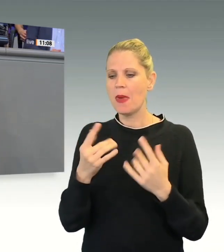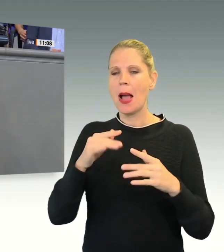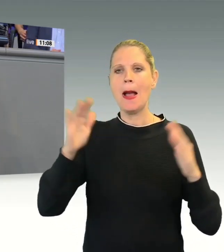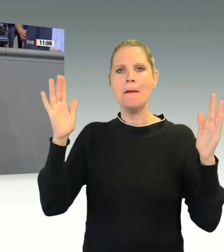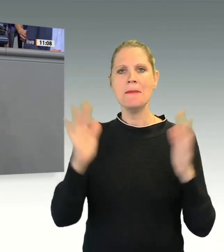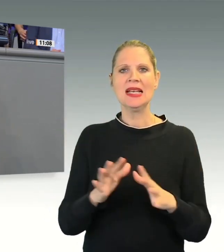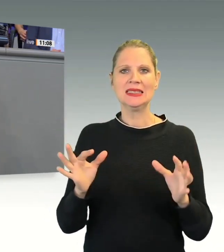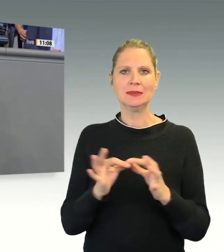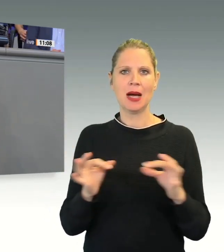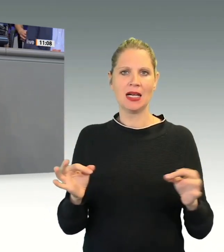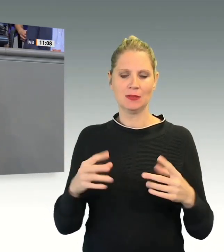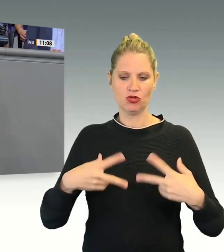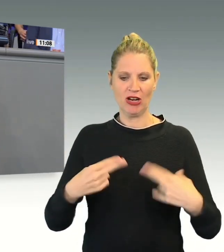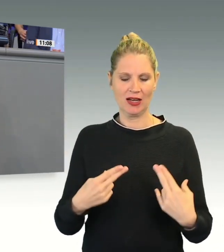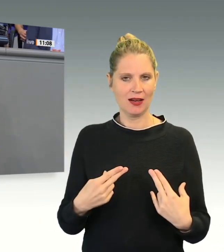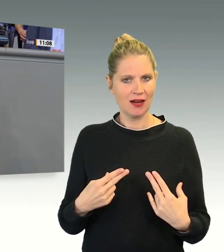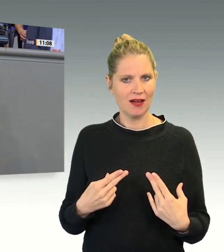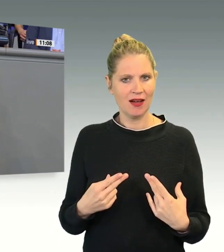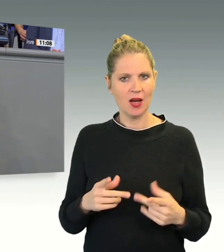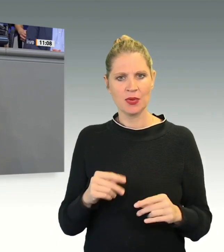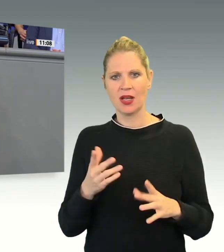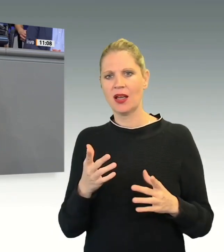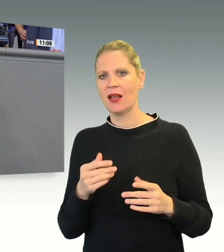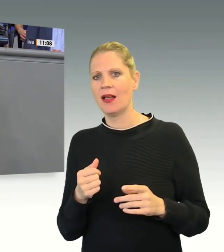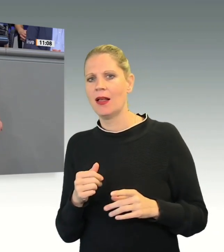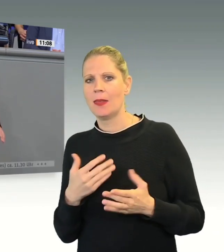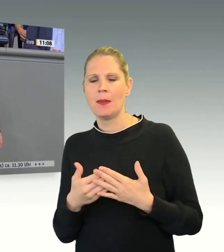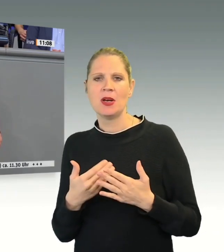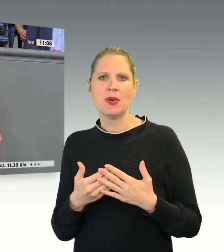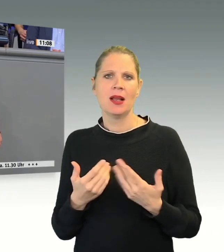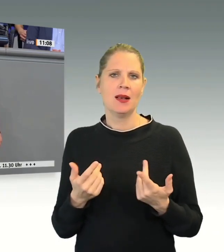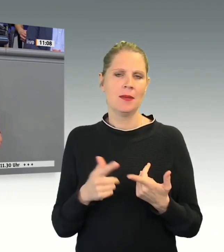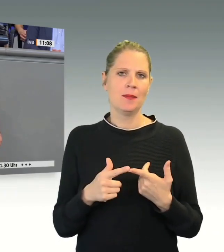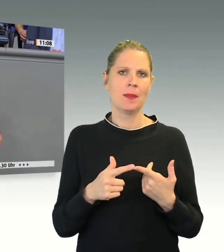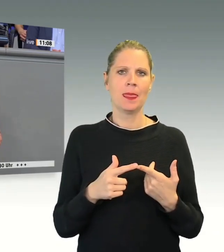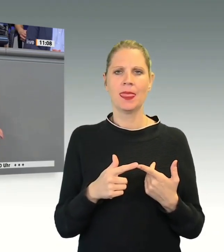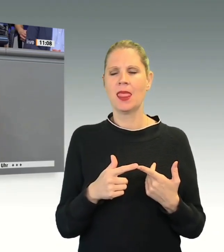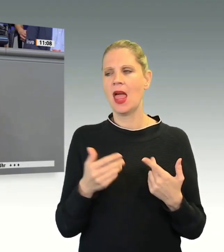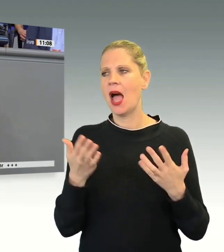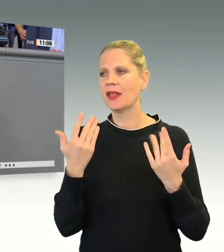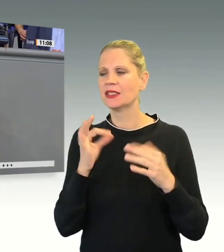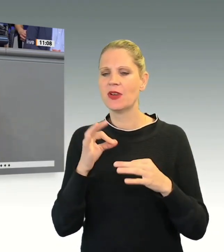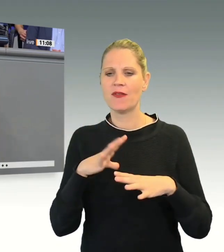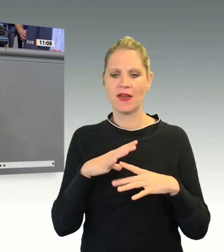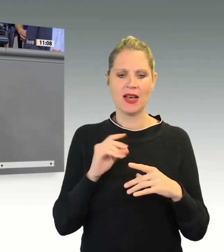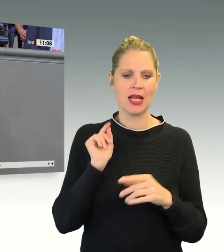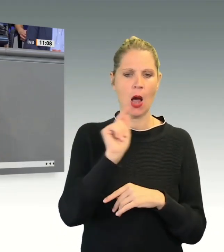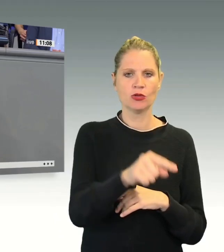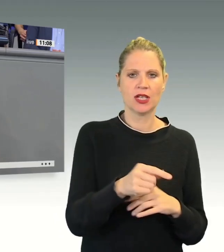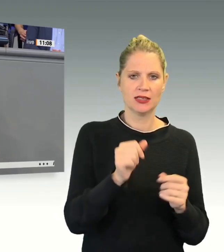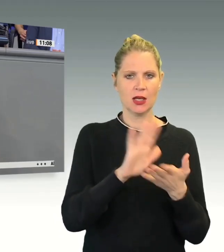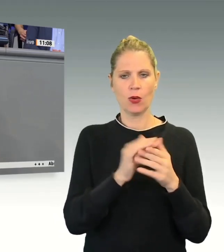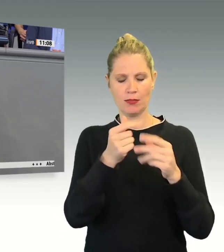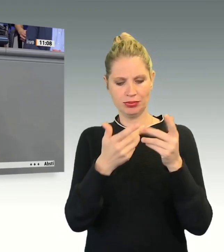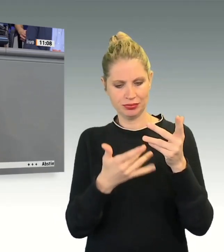überhaupt nur zulässig sind, wenn sämtliche milderen Maßnahmen, etwa Anreize zur freiwilligen Ausreise oder Ähnliches, keine Aussicht auf Erfolg versprechen.